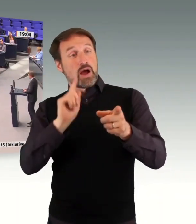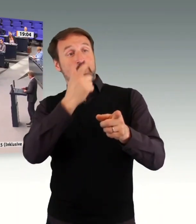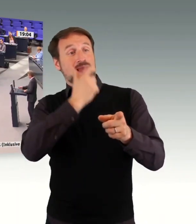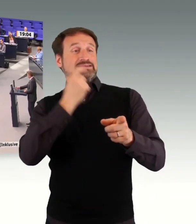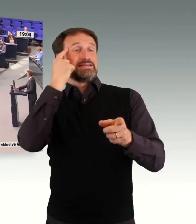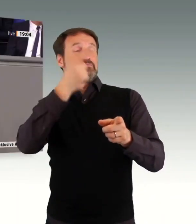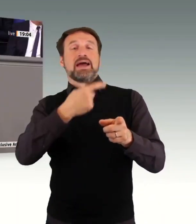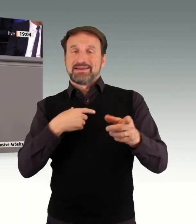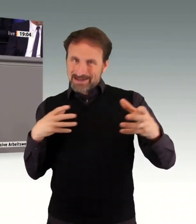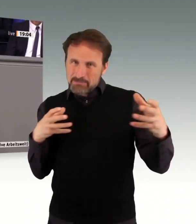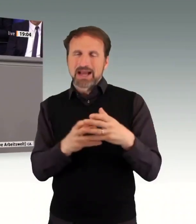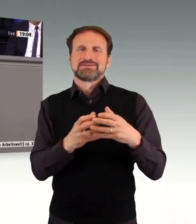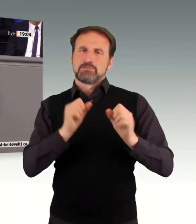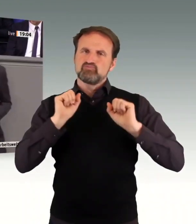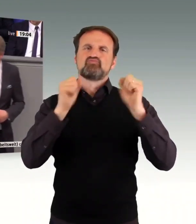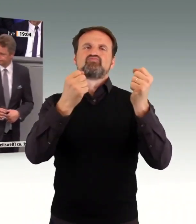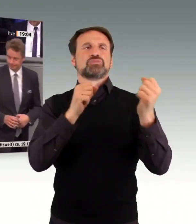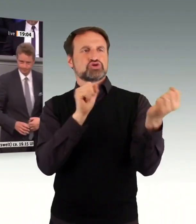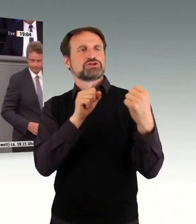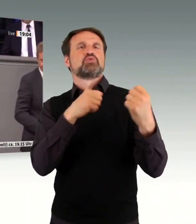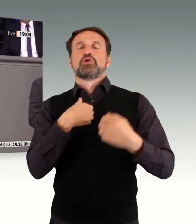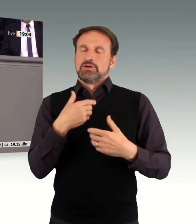mich an dieser Stelle auf diese Zusammenarbeit. Vielen Dank.